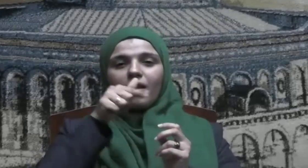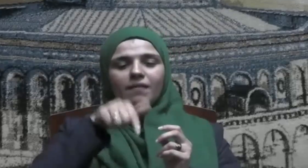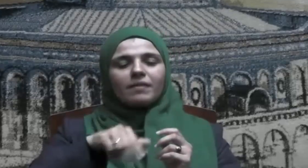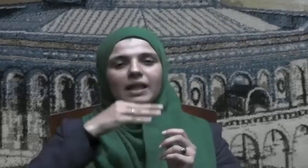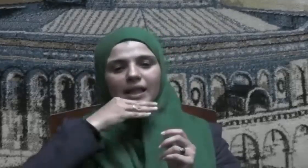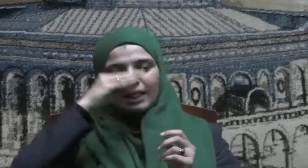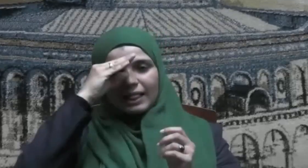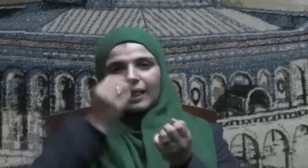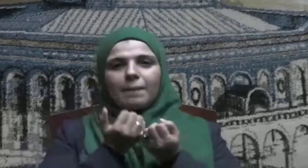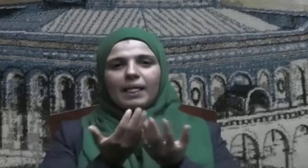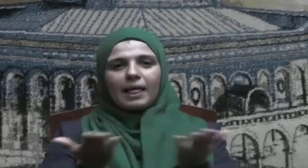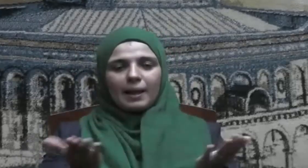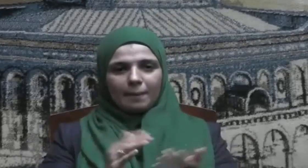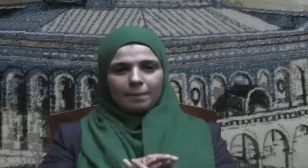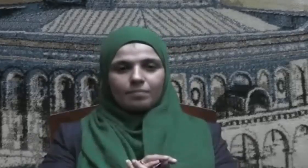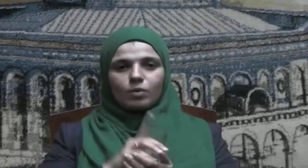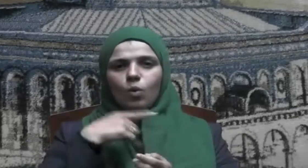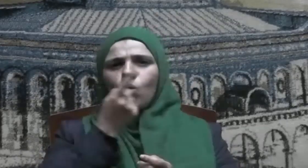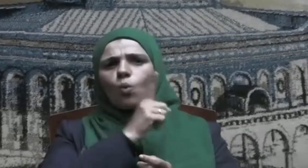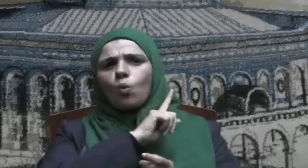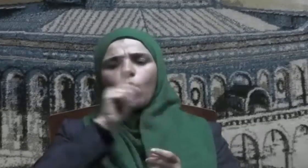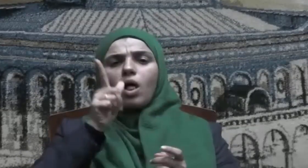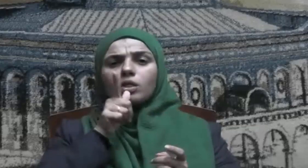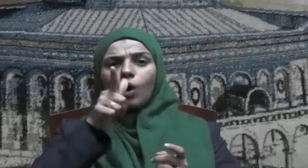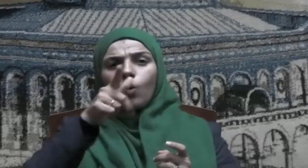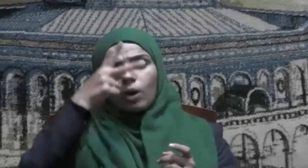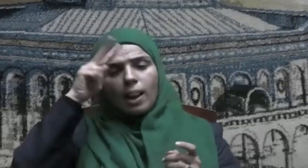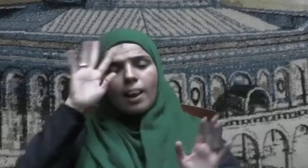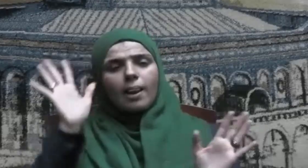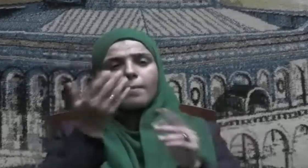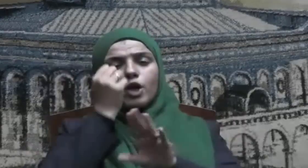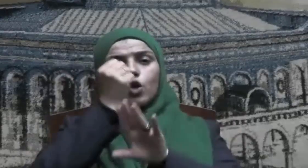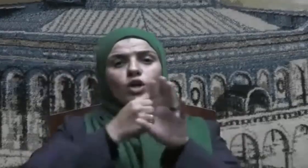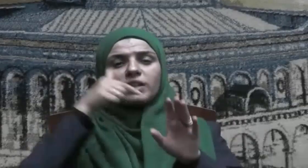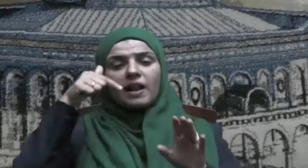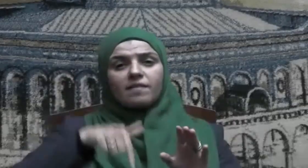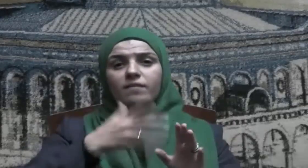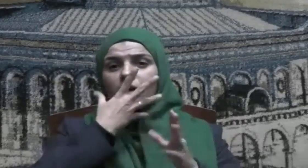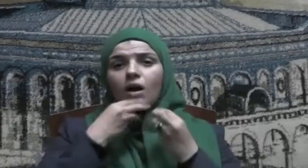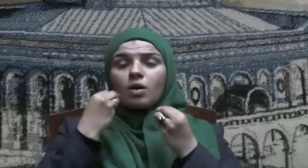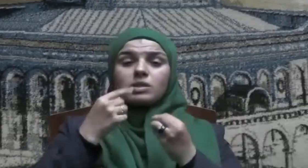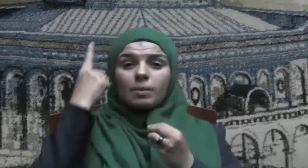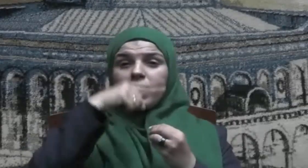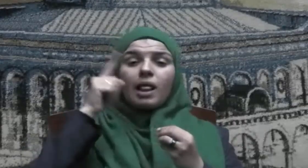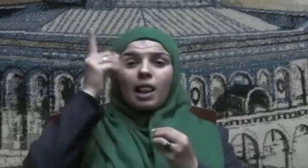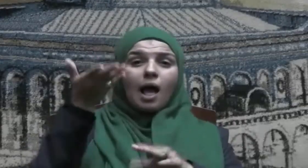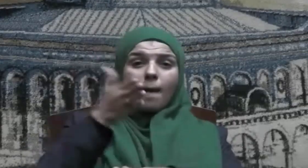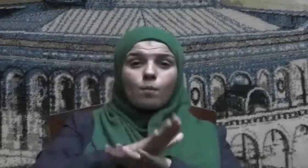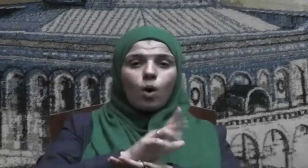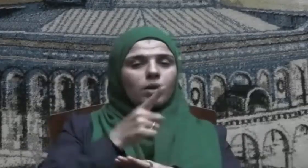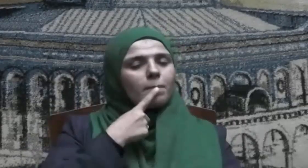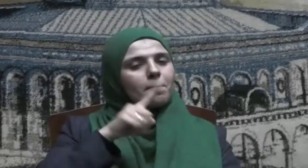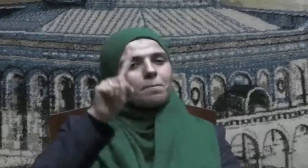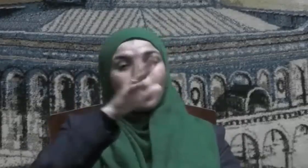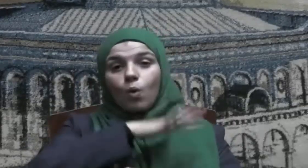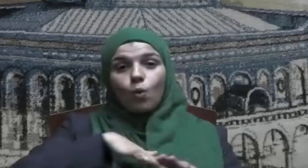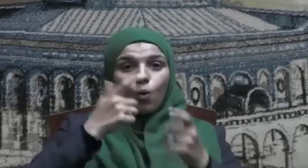الكريم ولا تقول لمن يقتل في سبيل الله أموات بل أحياء ولكن لا